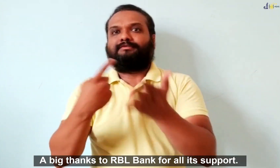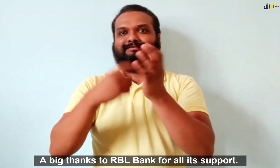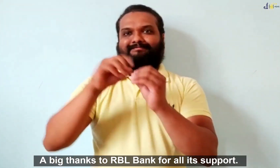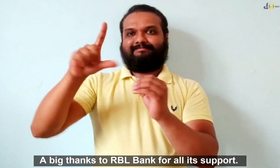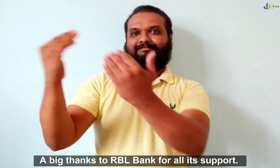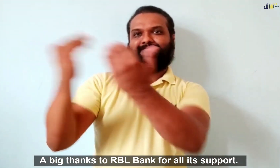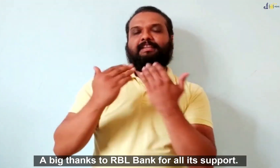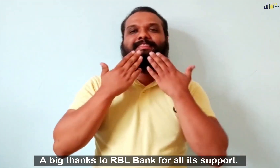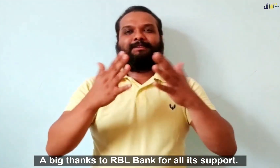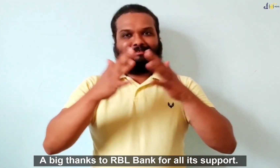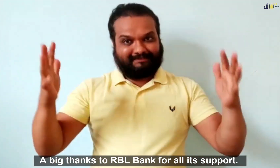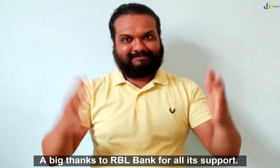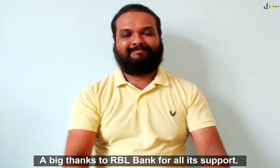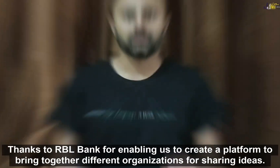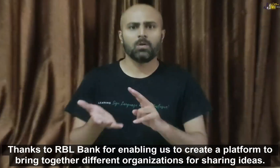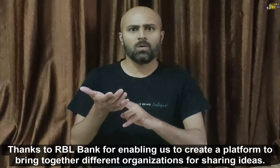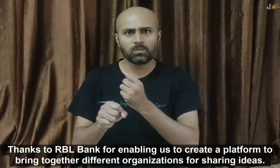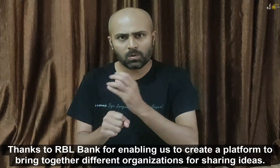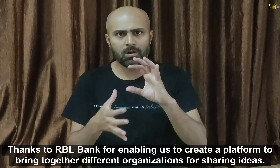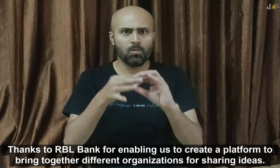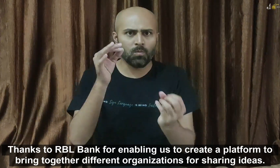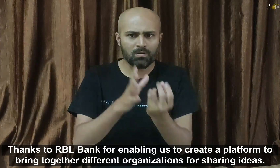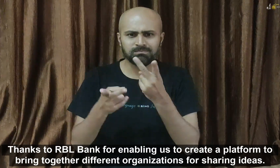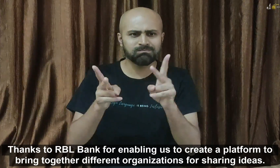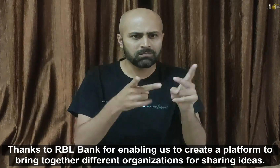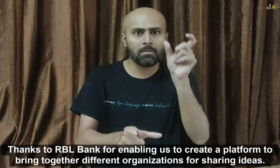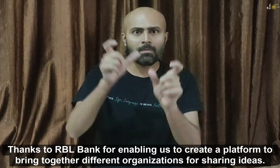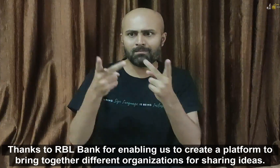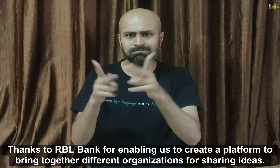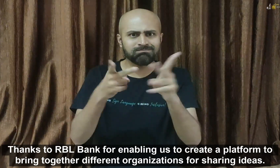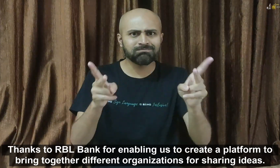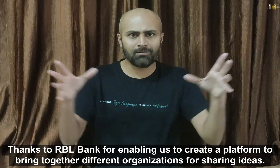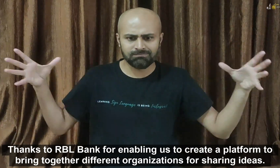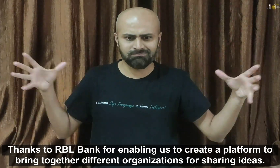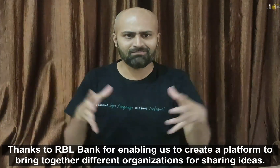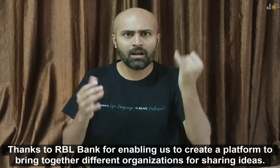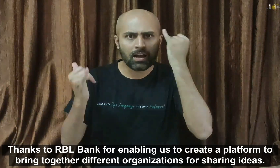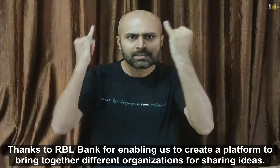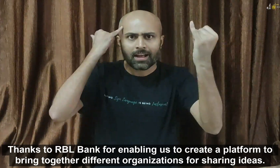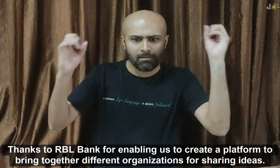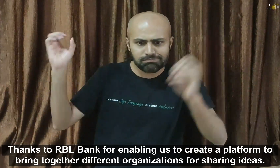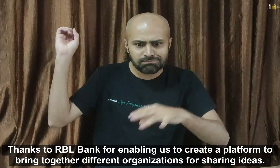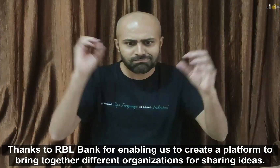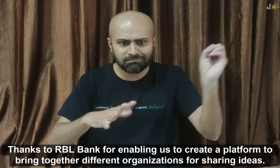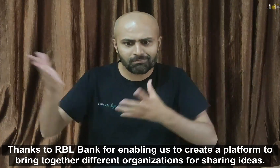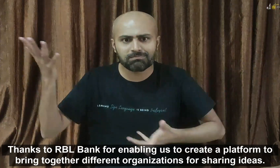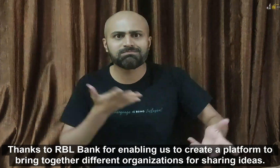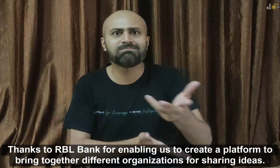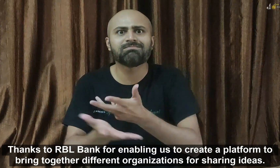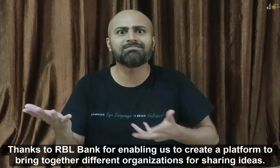सहेता की है और RBL म्ट को मैं जानुत करना चाहां हूं RBL Bank ने हमें एक ऐसा platform दिया है जहां